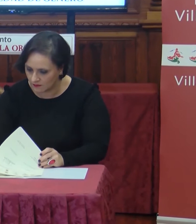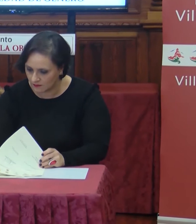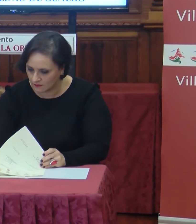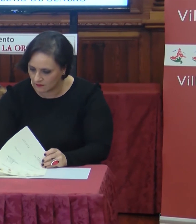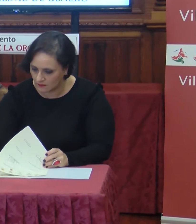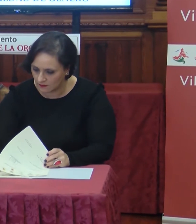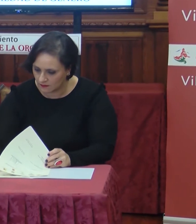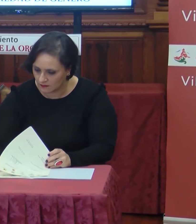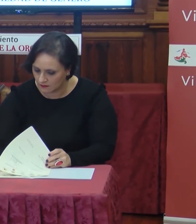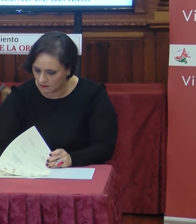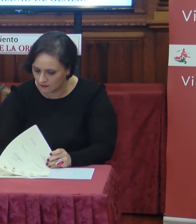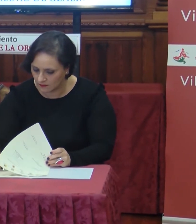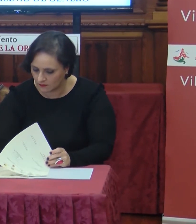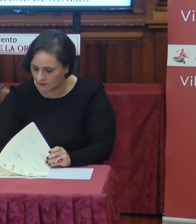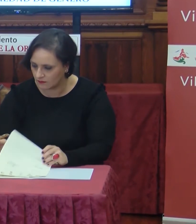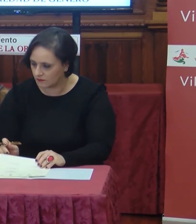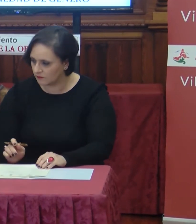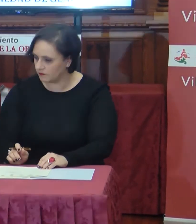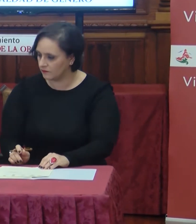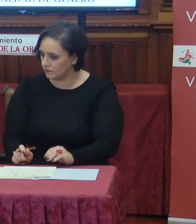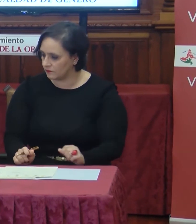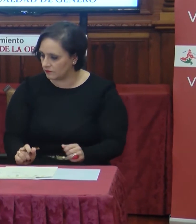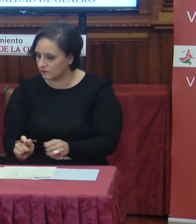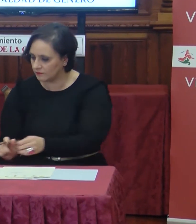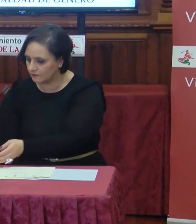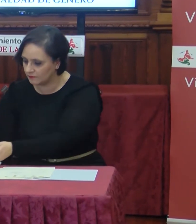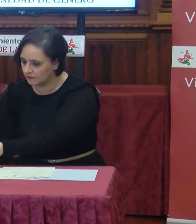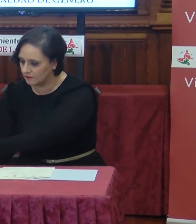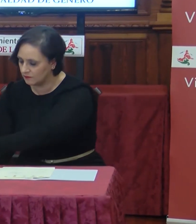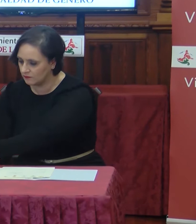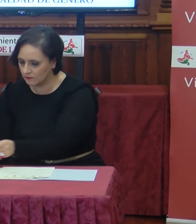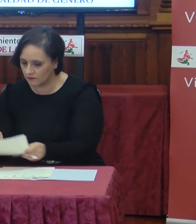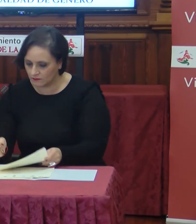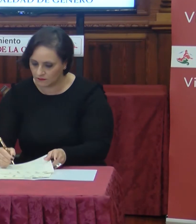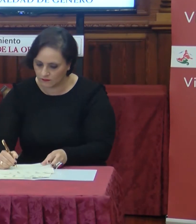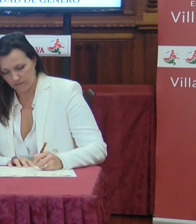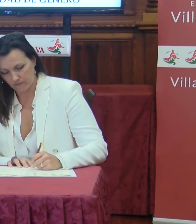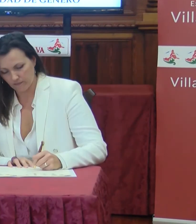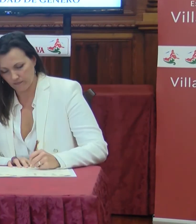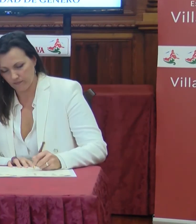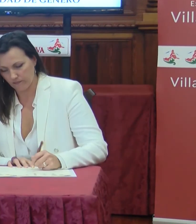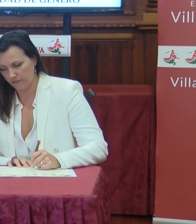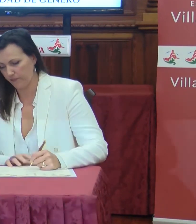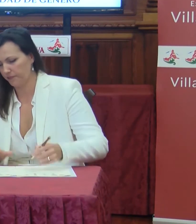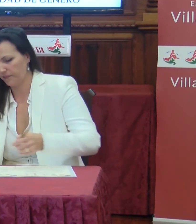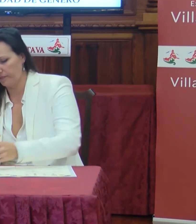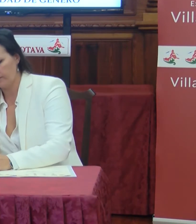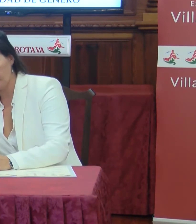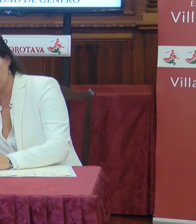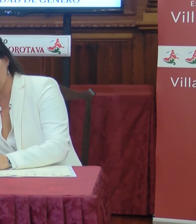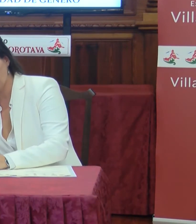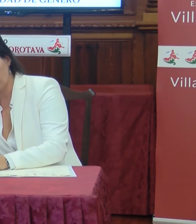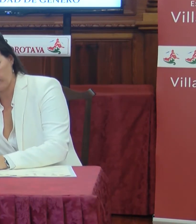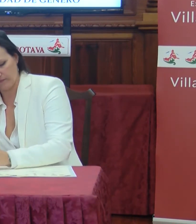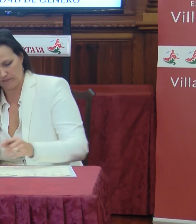que llevamos tiempo preparando. Nace de los municipios del Valle de la Orotava, Ralejos, Puerto de la